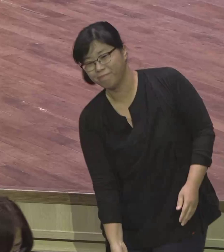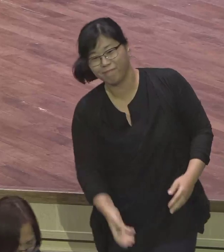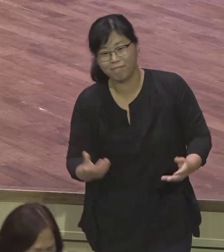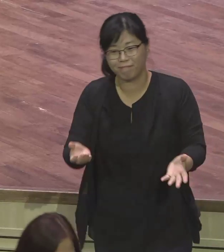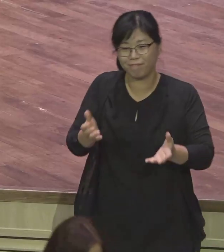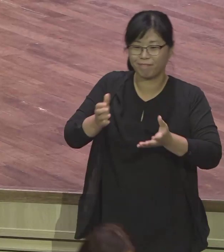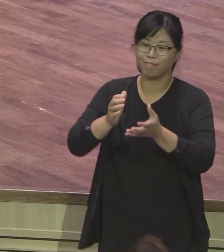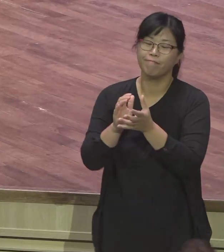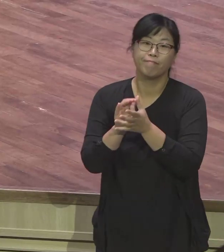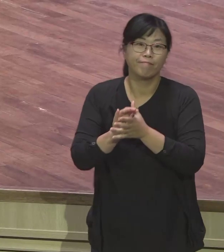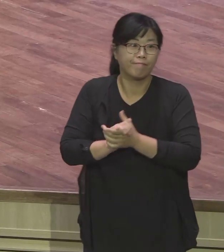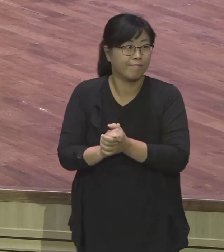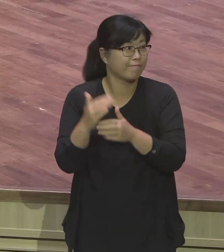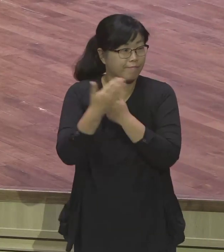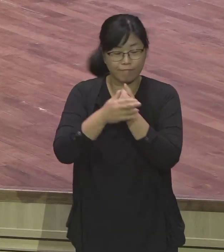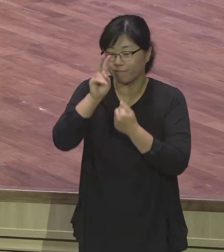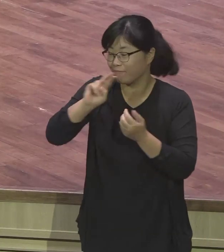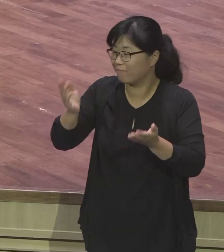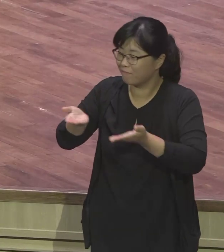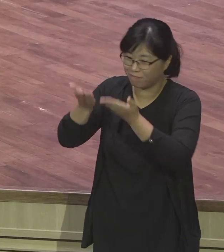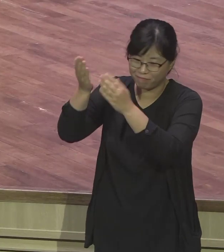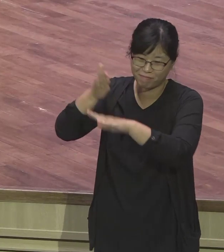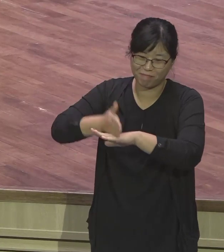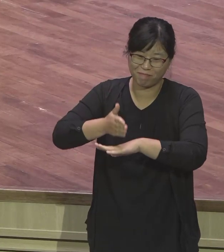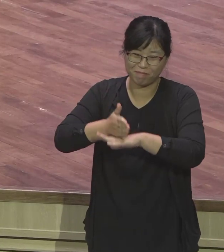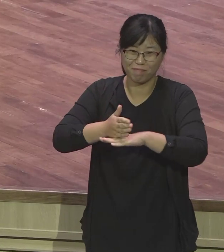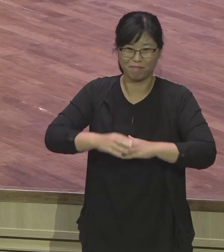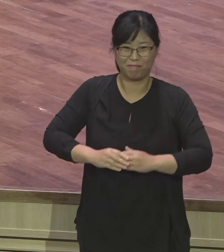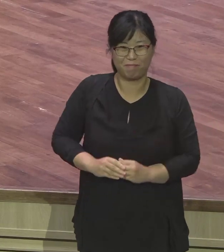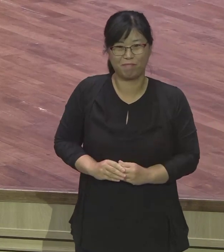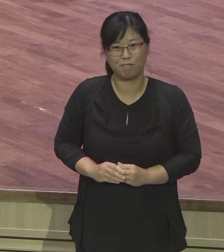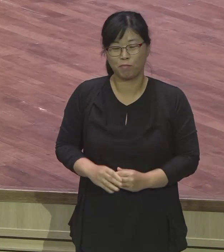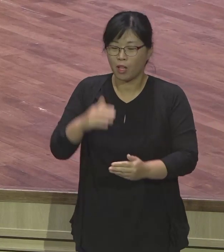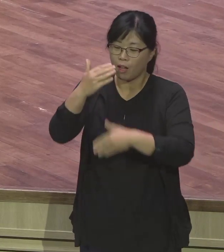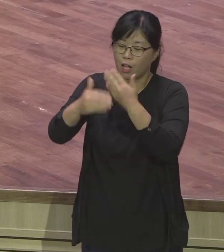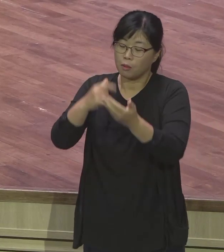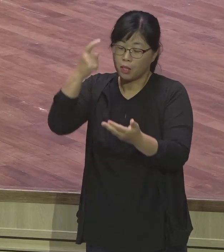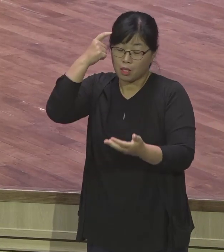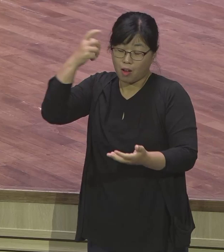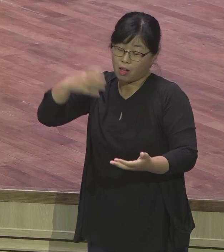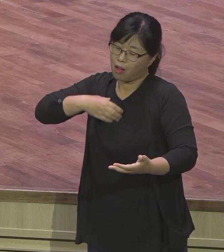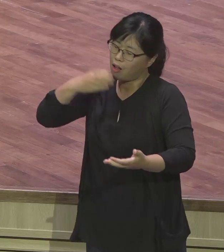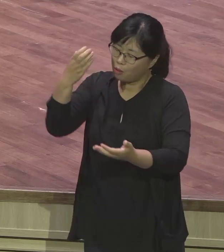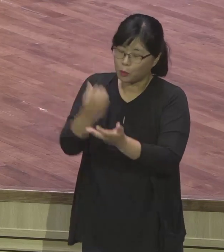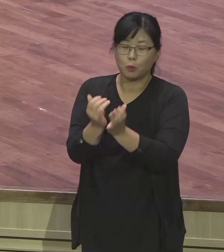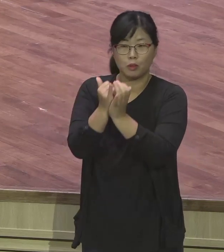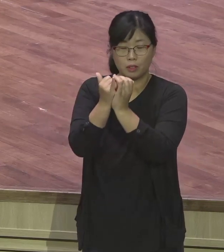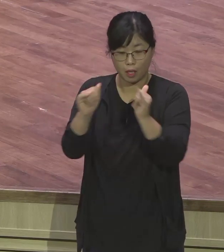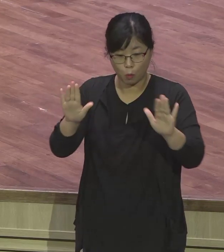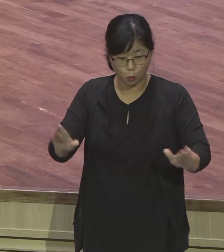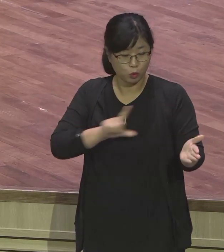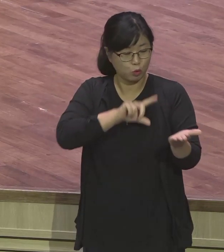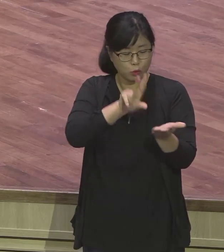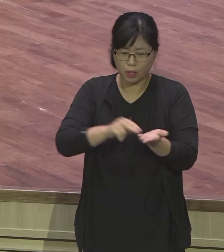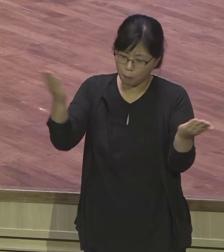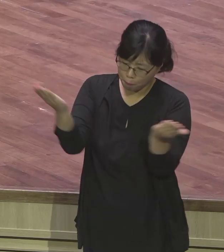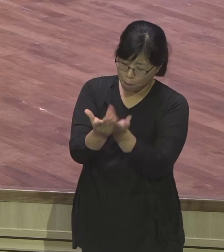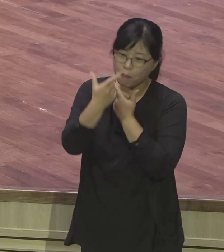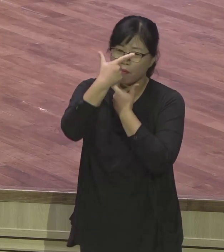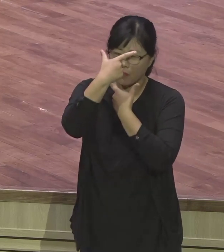네, 은혜로운 창이었습니다. 하나님의 감동된 사람, 오늘 설교회와 똑같습니다. 은혜로운